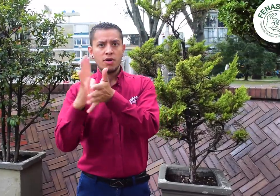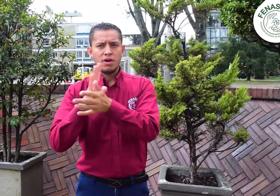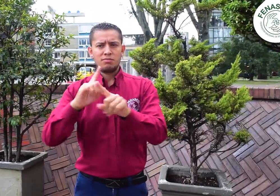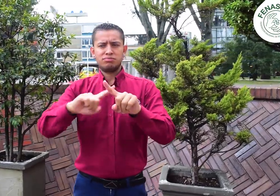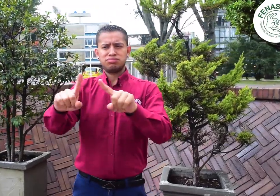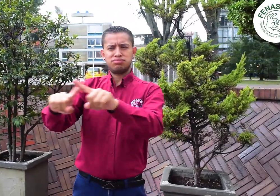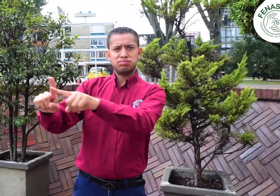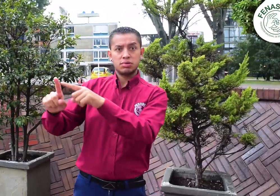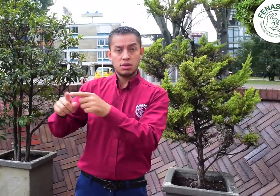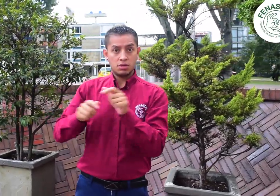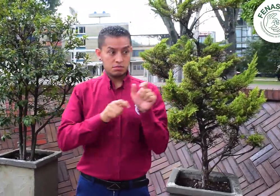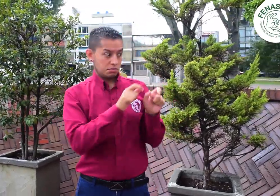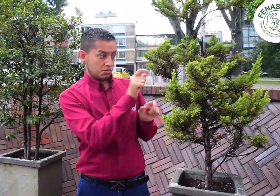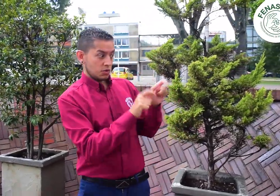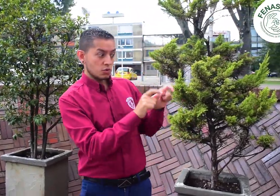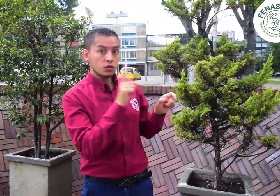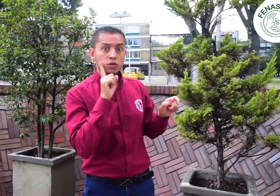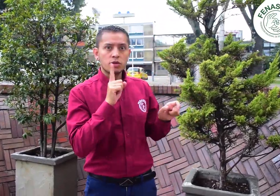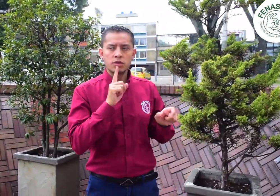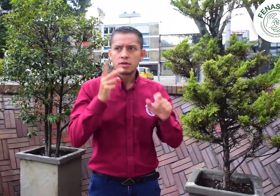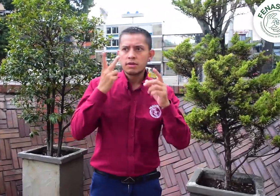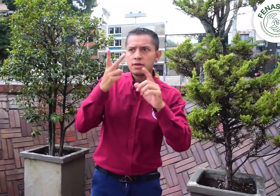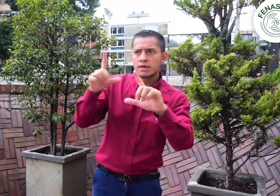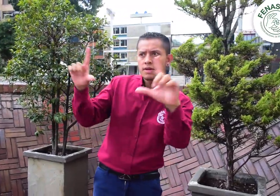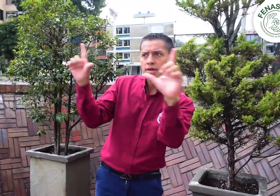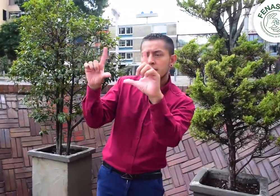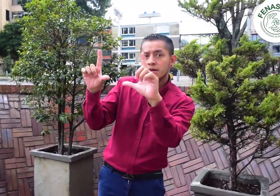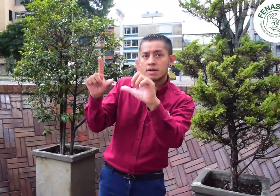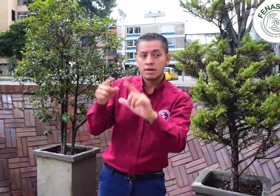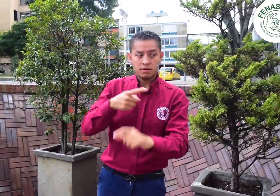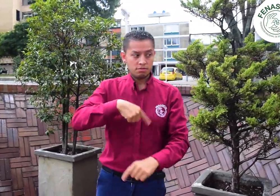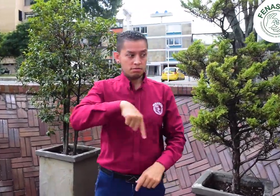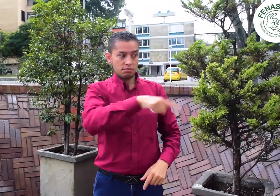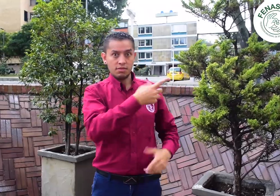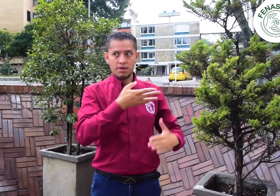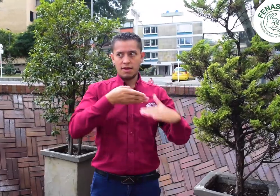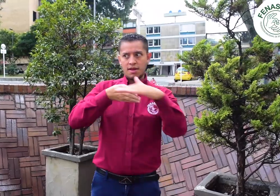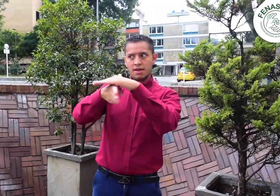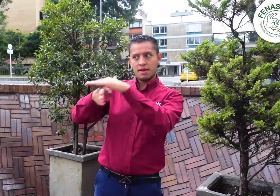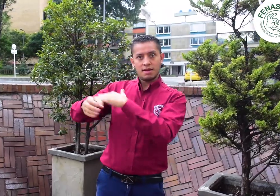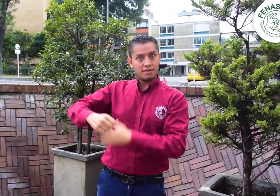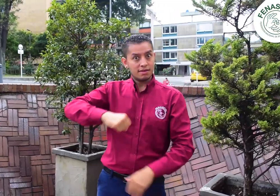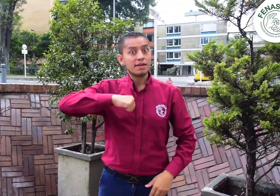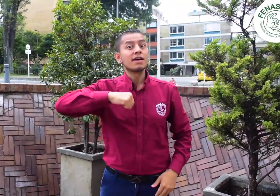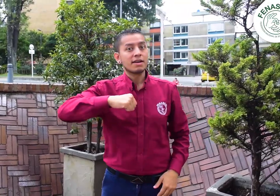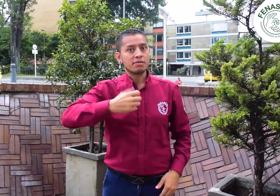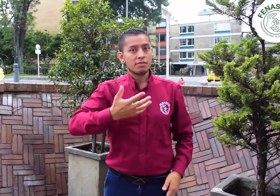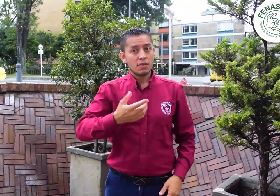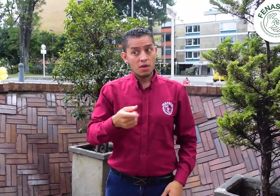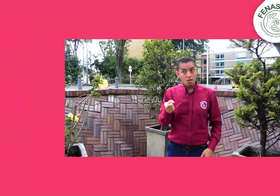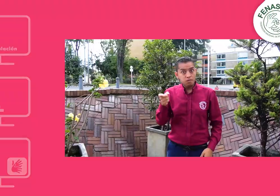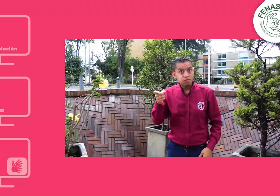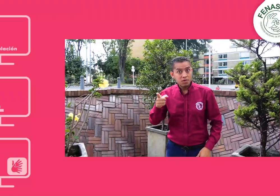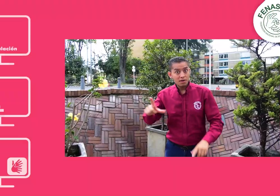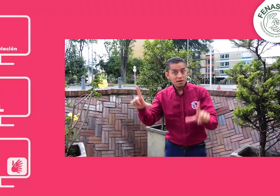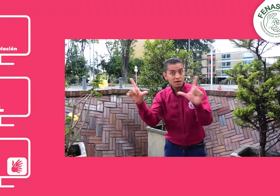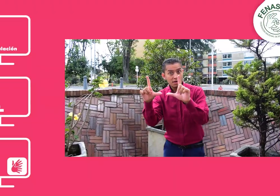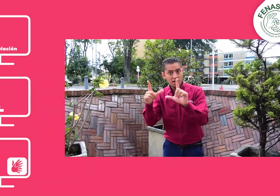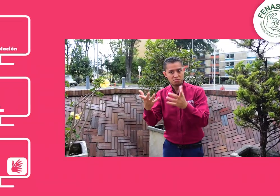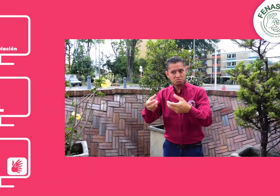accesibilidad de la información de la televisión que las personas sordas tienen. Este derecho está relacionado con la implementación